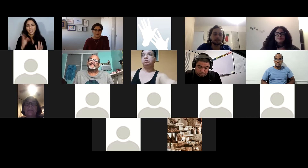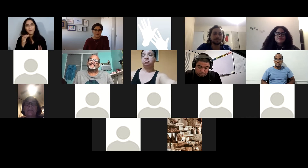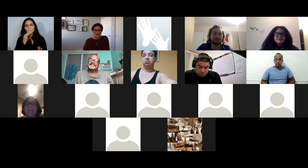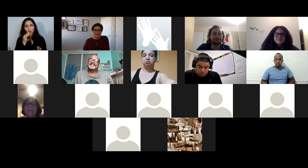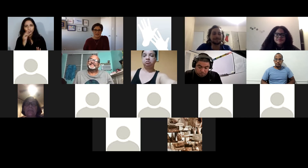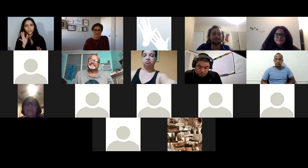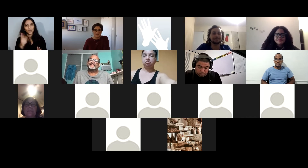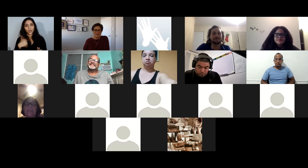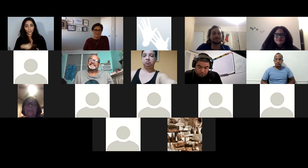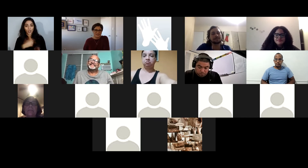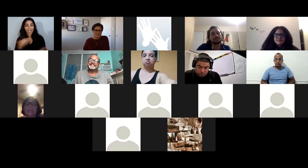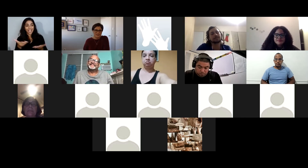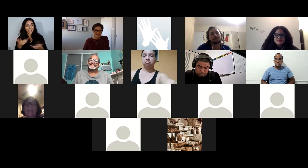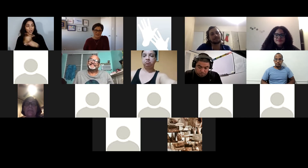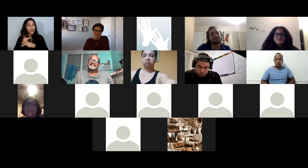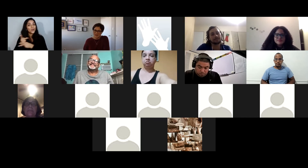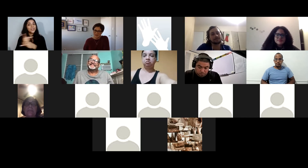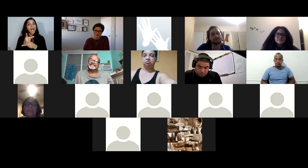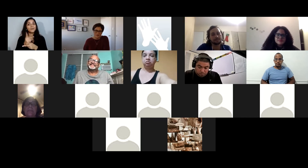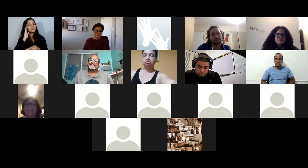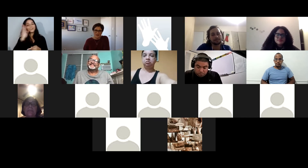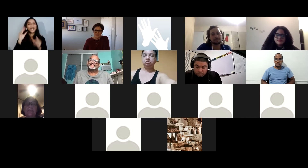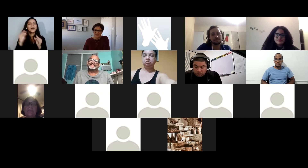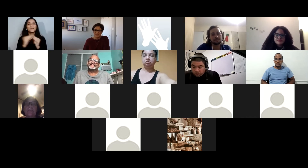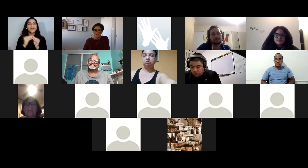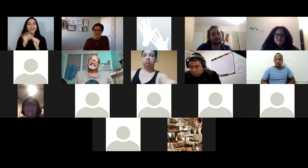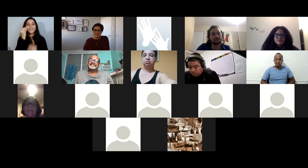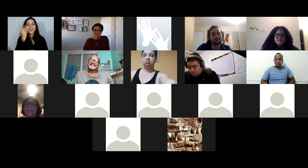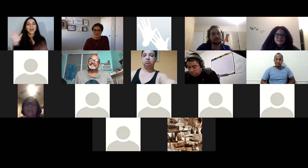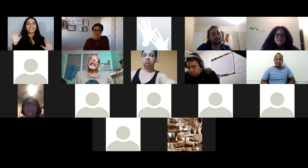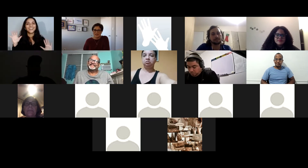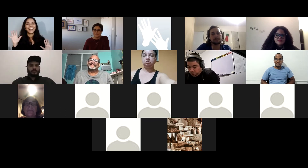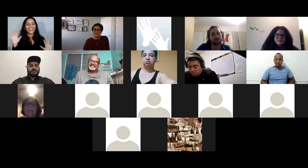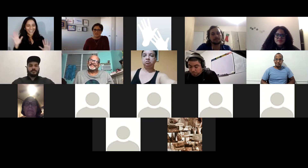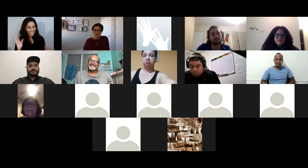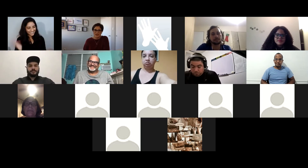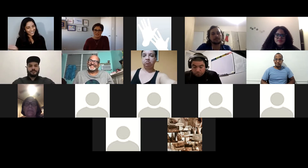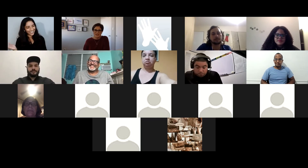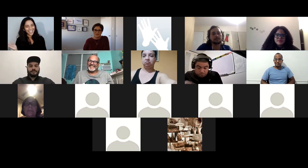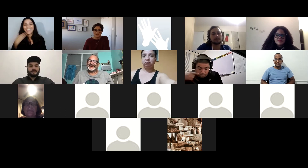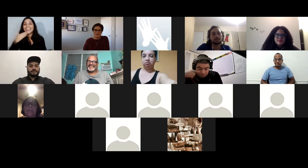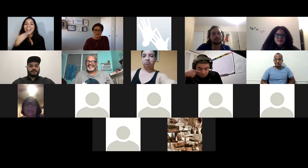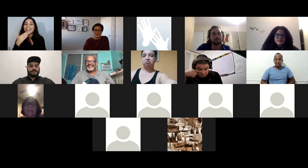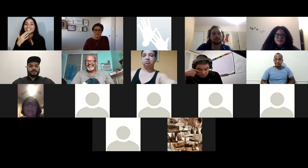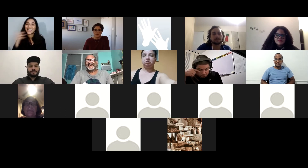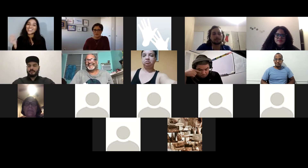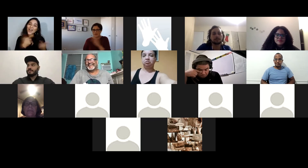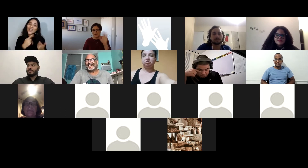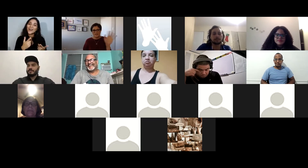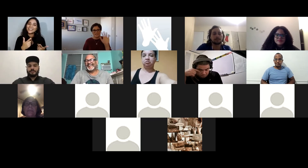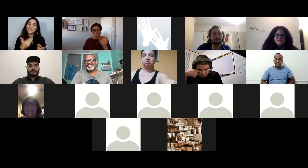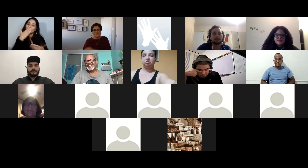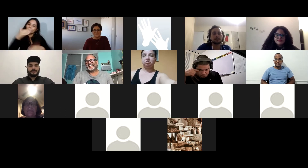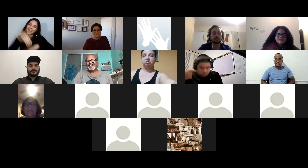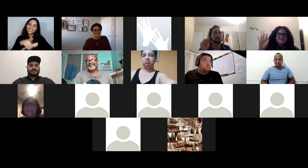cuidamos para para ustedes que hay aquí nos cuidamos para rato así es que muchísimas gracias a todos y muy muy